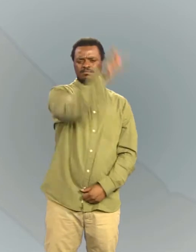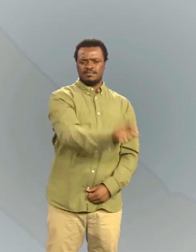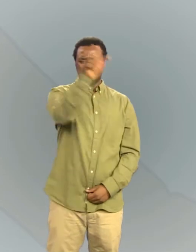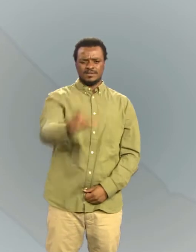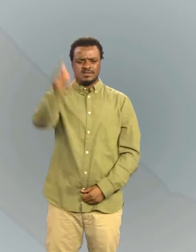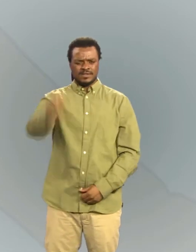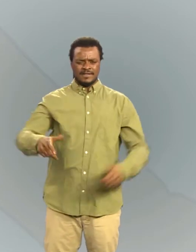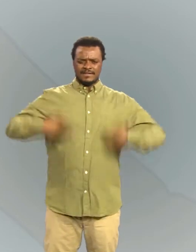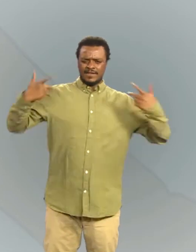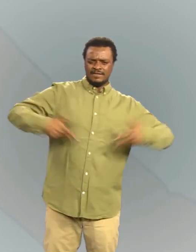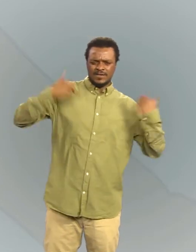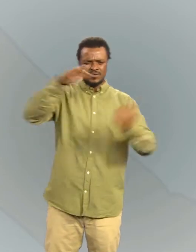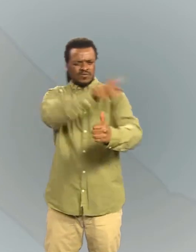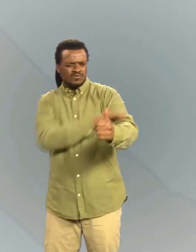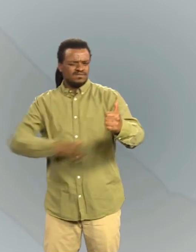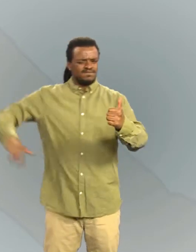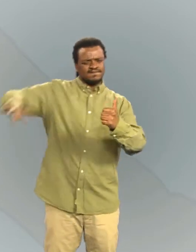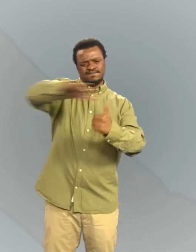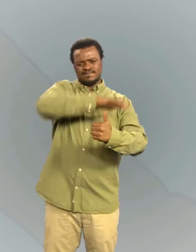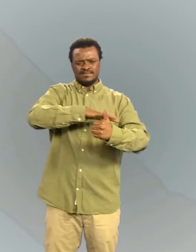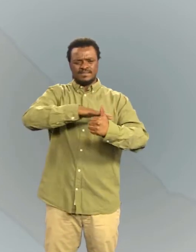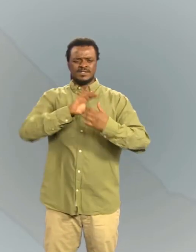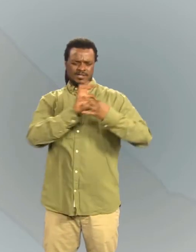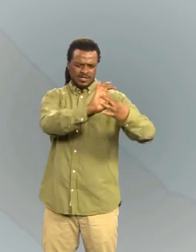Entre moi et tous les êtres vivants qui sont autour de vous.